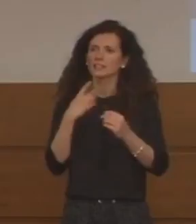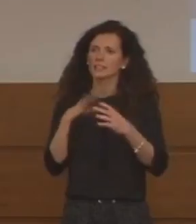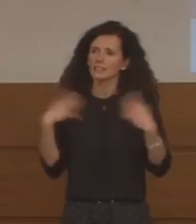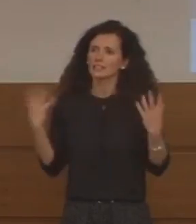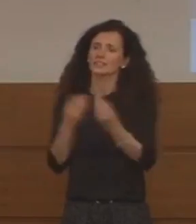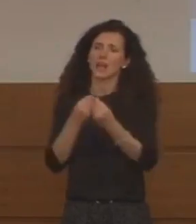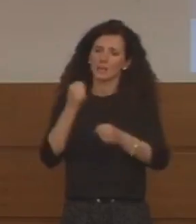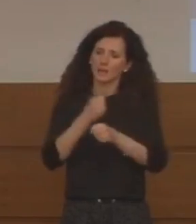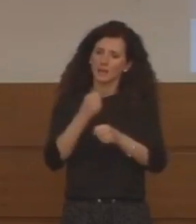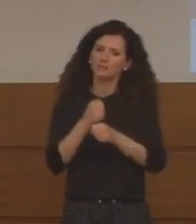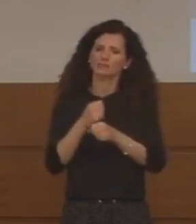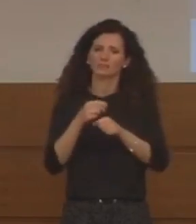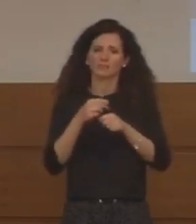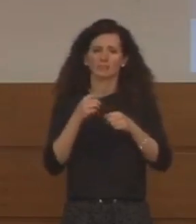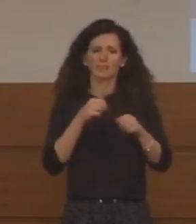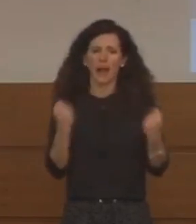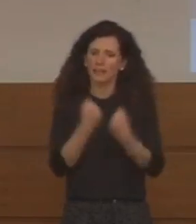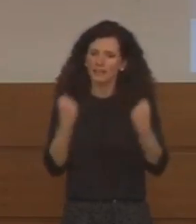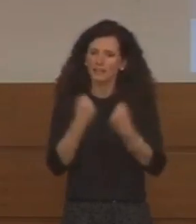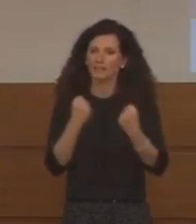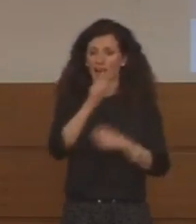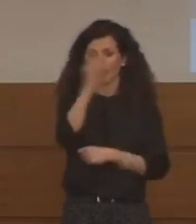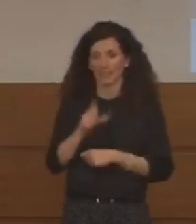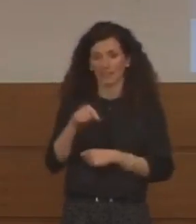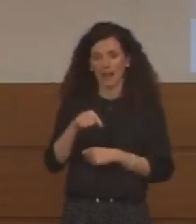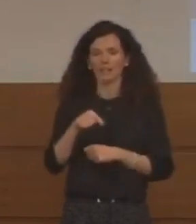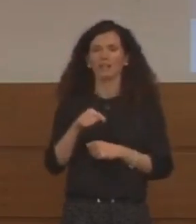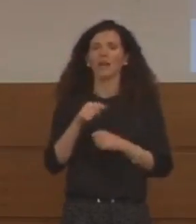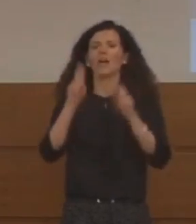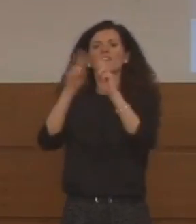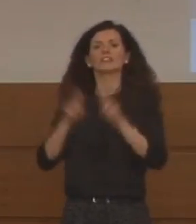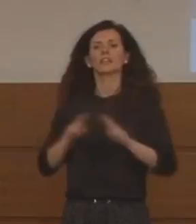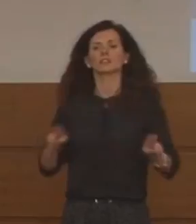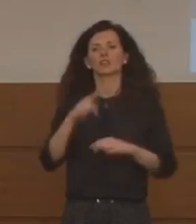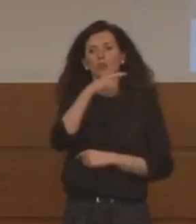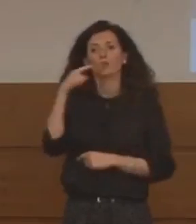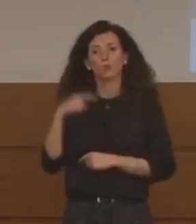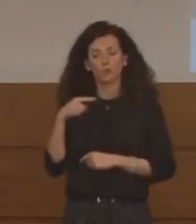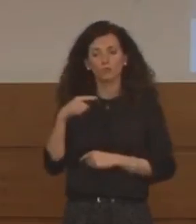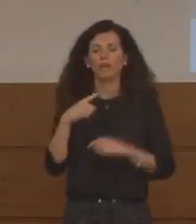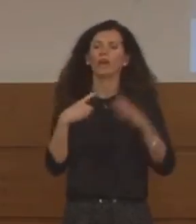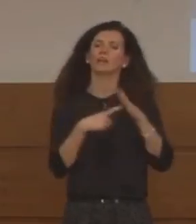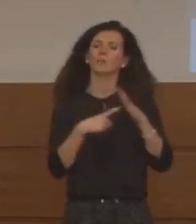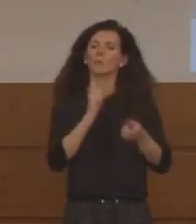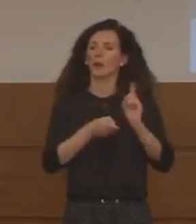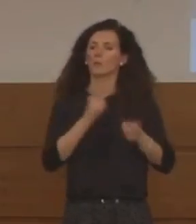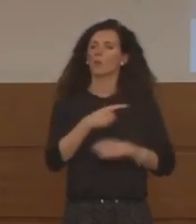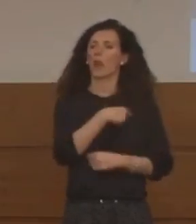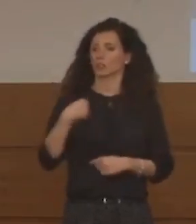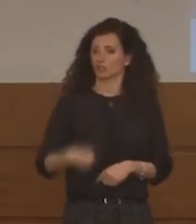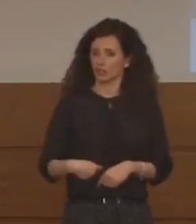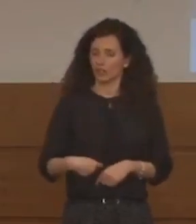attività del nostro Paese, in particolar modo la Federazione Russa, la Repubblica Popolare Cinese,